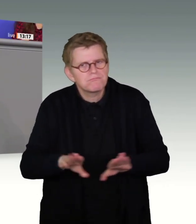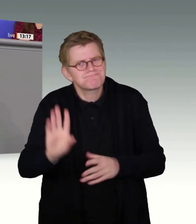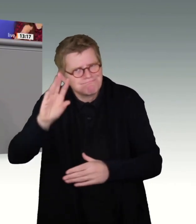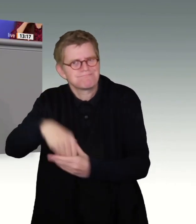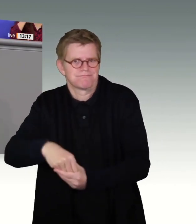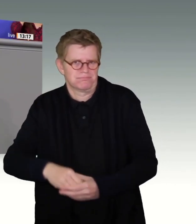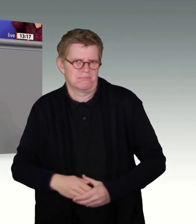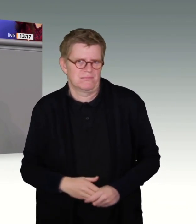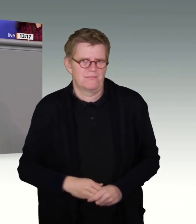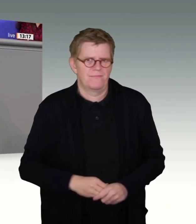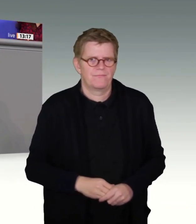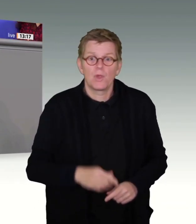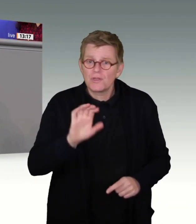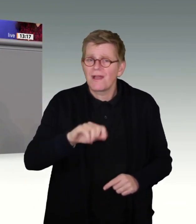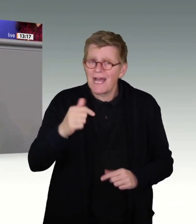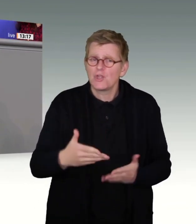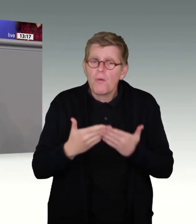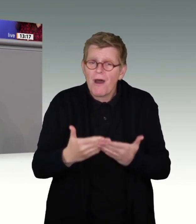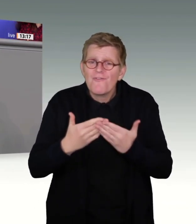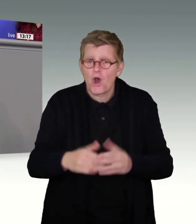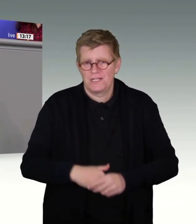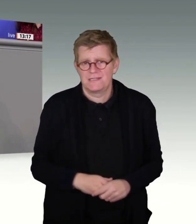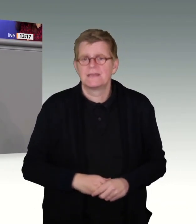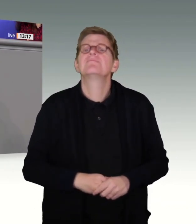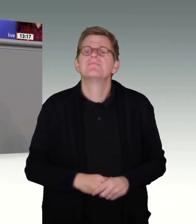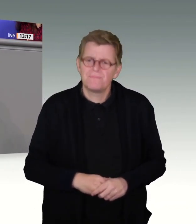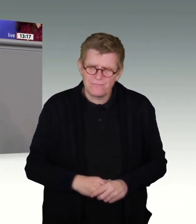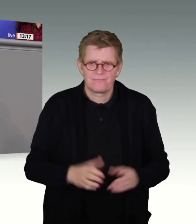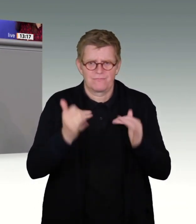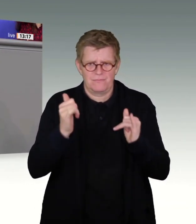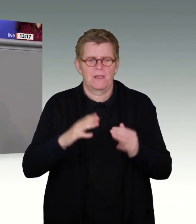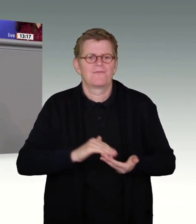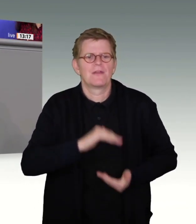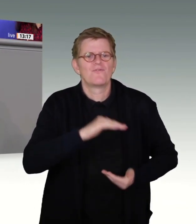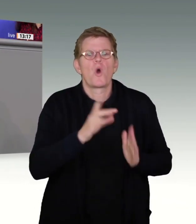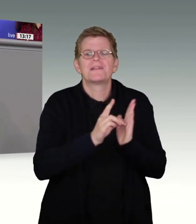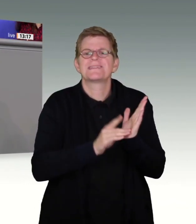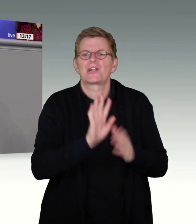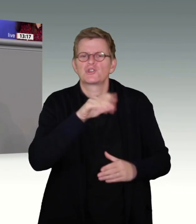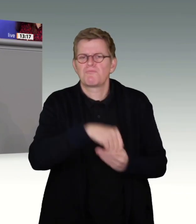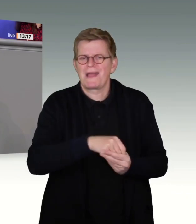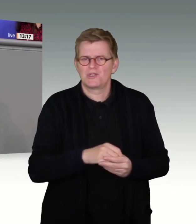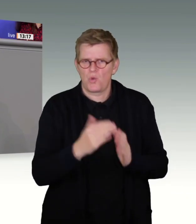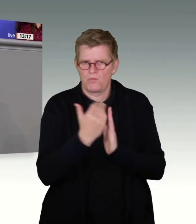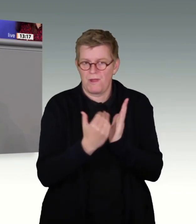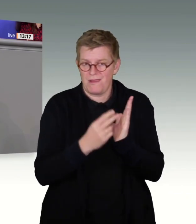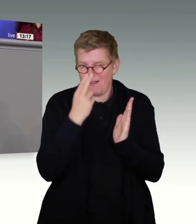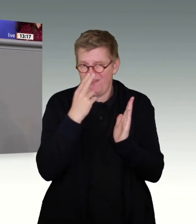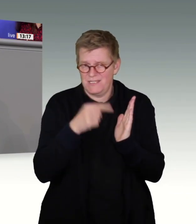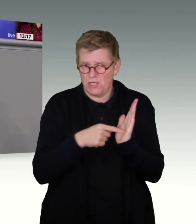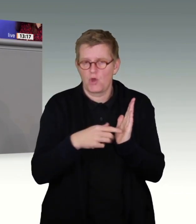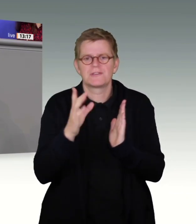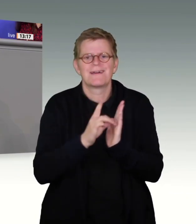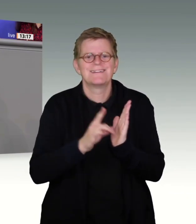Ich lese Ihnen auch gerne noch mal vor, was wir vereinbart haben. Wir werden die Regelungen zur Vorratsdatenspeicherung so ausgestalten, dass Daten rechtssicher,